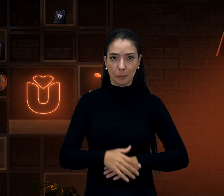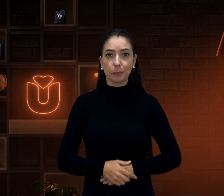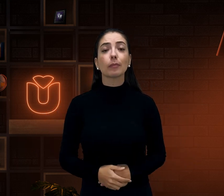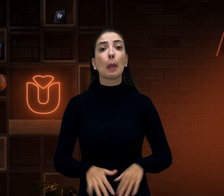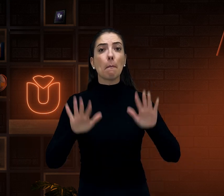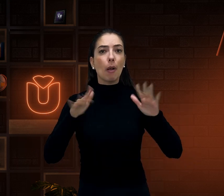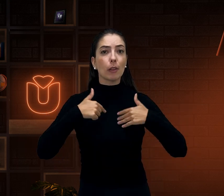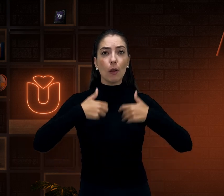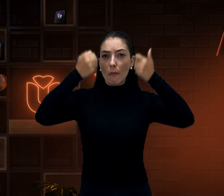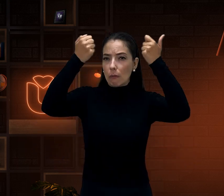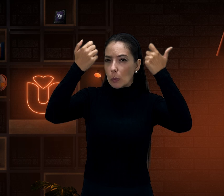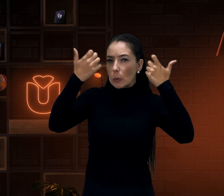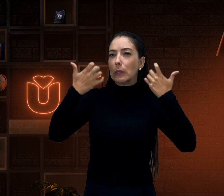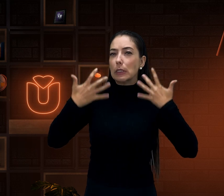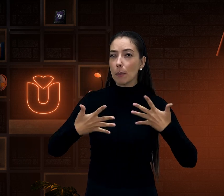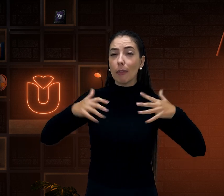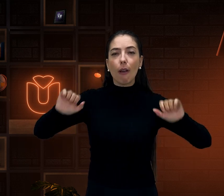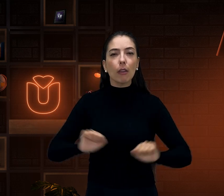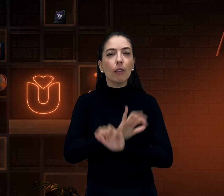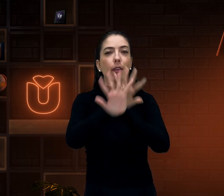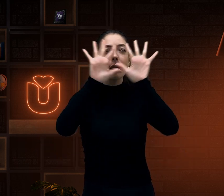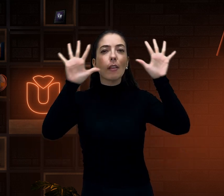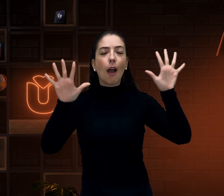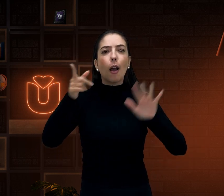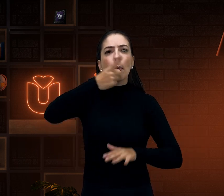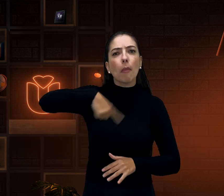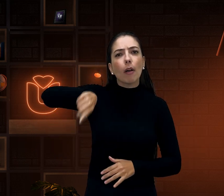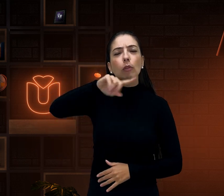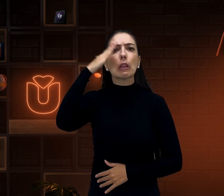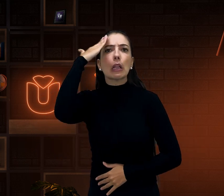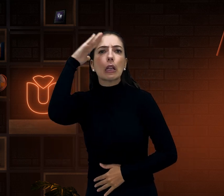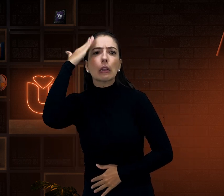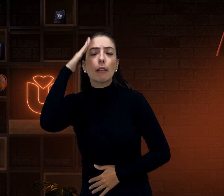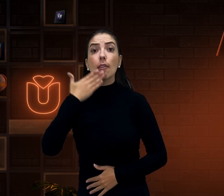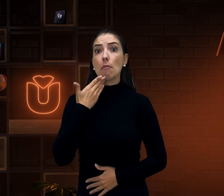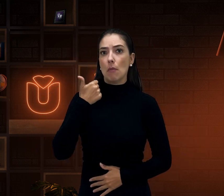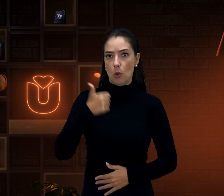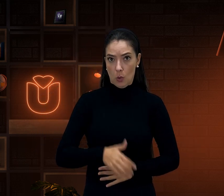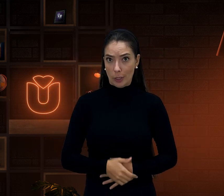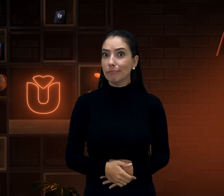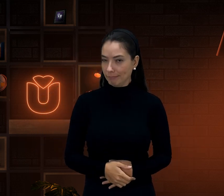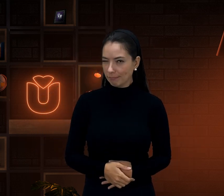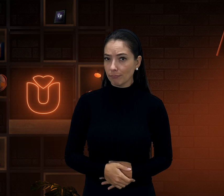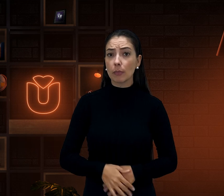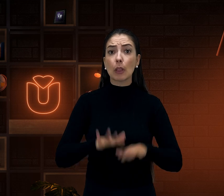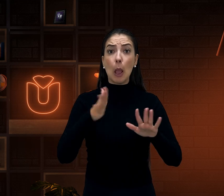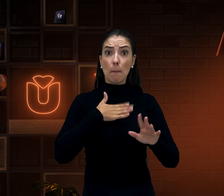Mas antes, eu quero explicar para vocês entenderem de forma clara o que acontece.